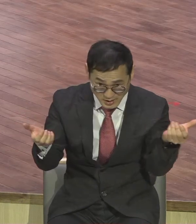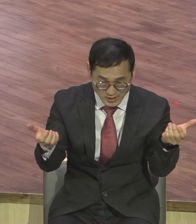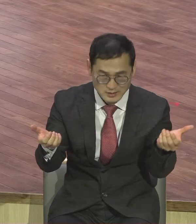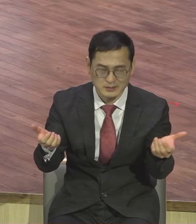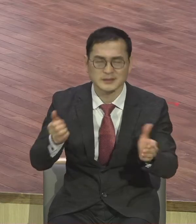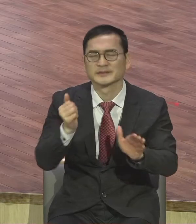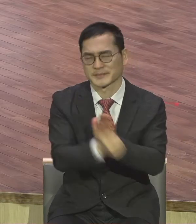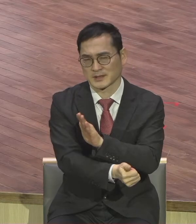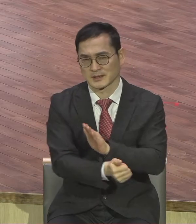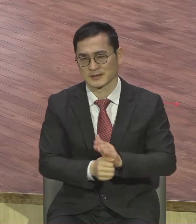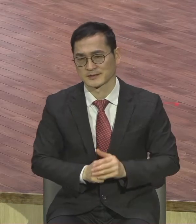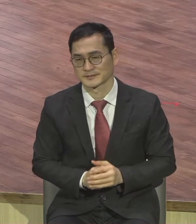실패할 수밖에 없어요.